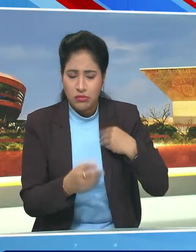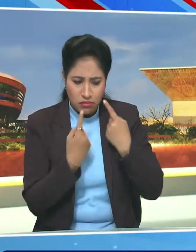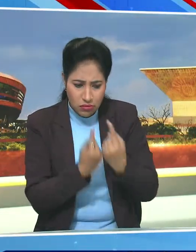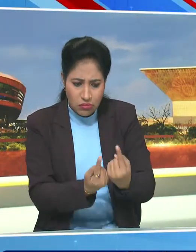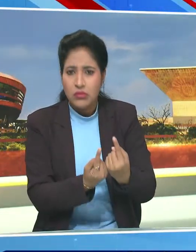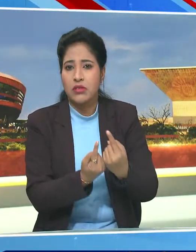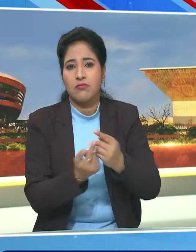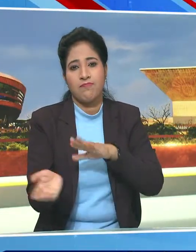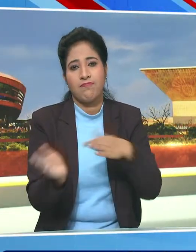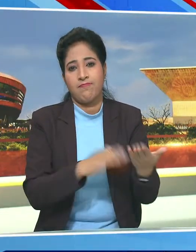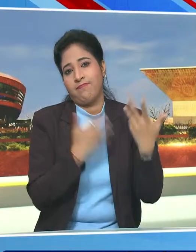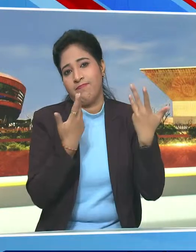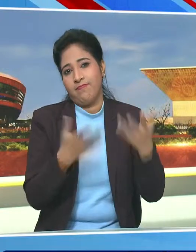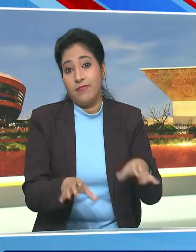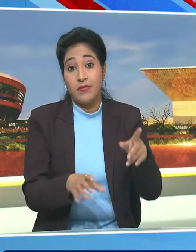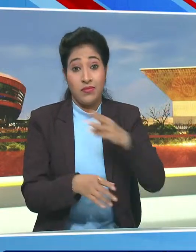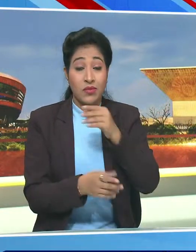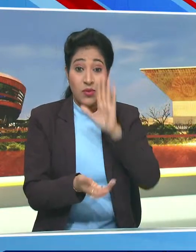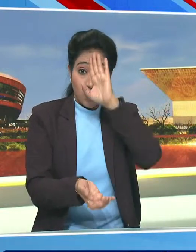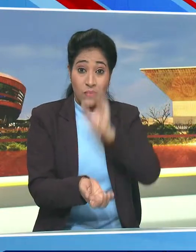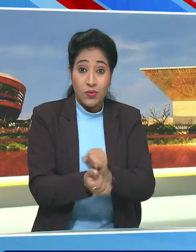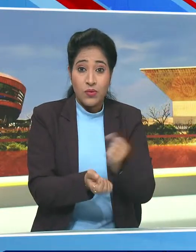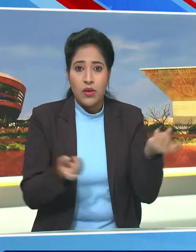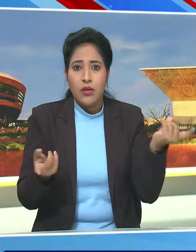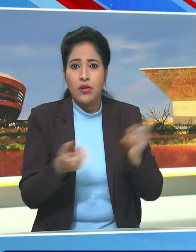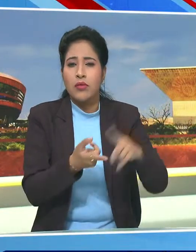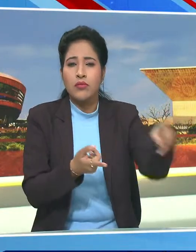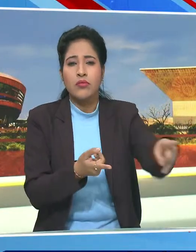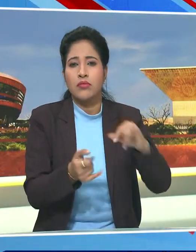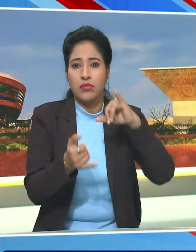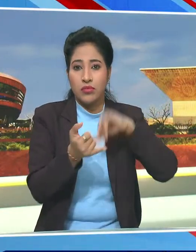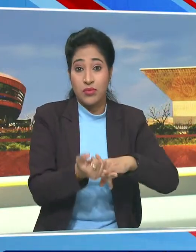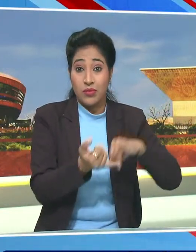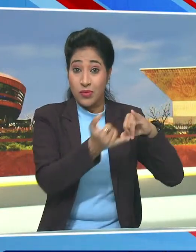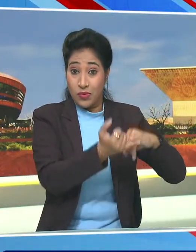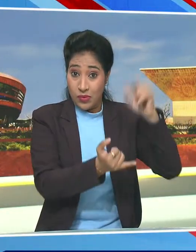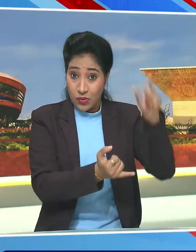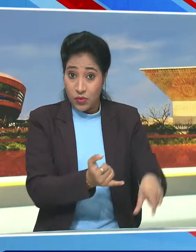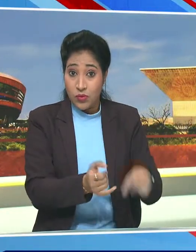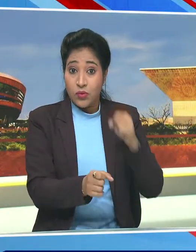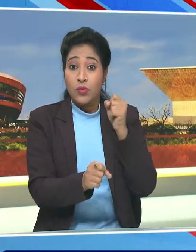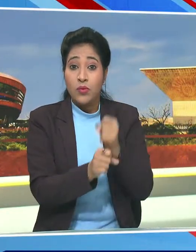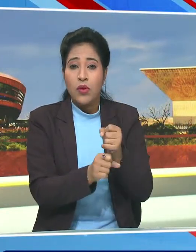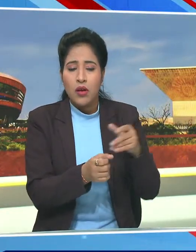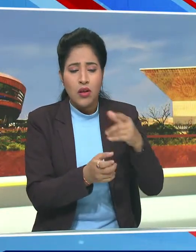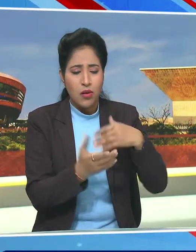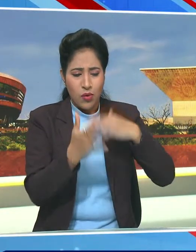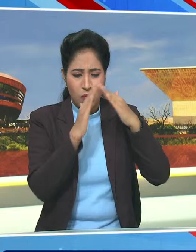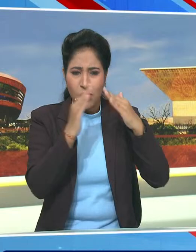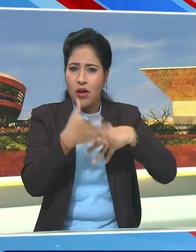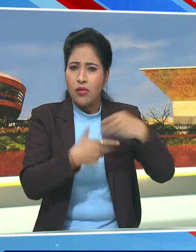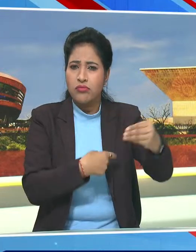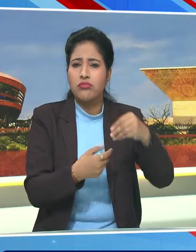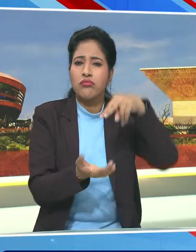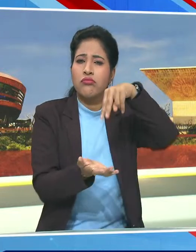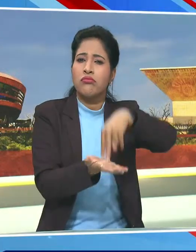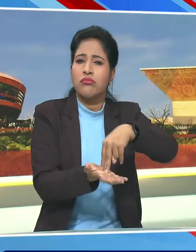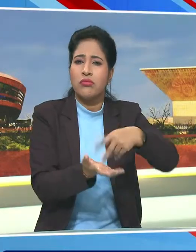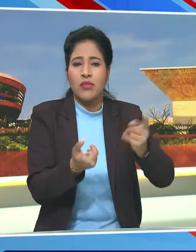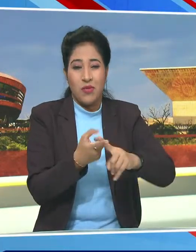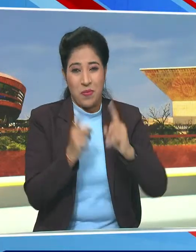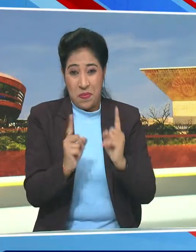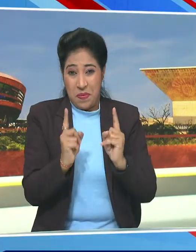घोशित कर दिया पुलिस के अनुसार घटना के समय सुगदेव सिंग गोगामेडी घर के बाहर खड़े थे उन पर